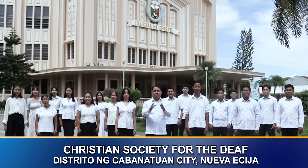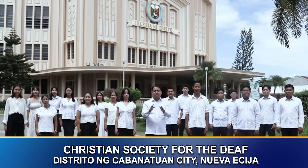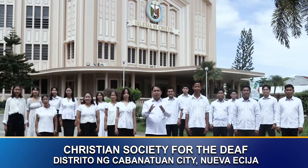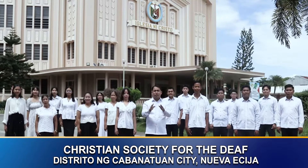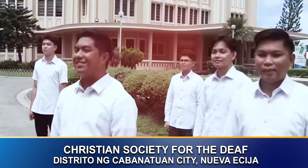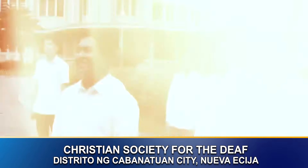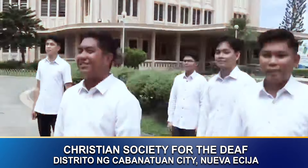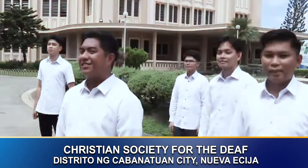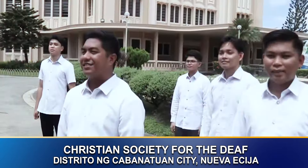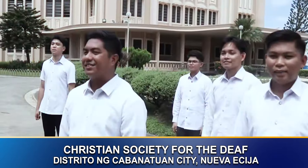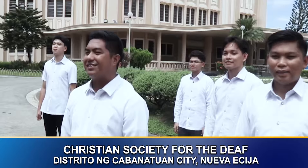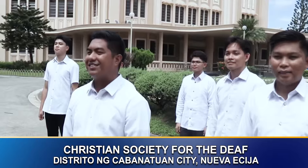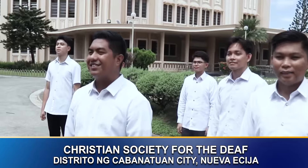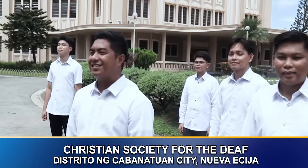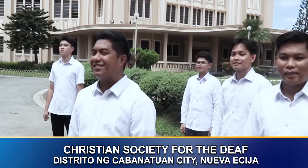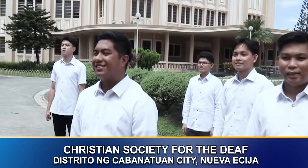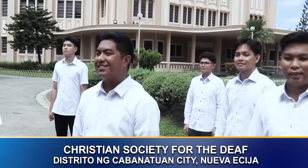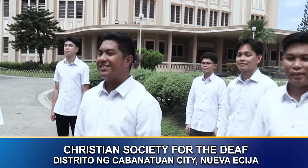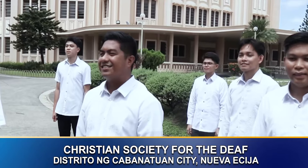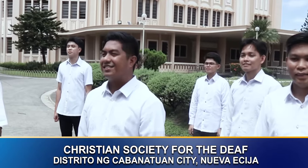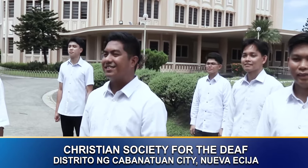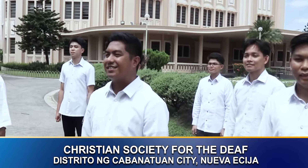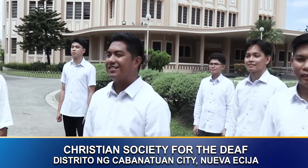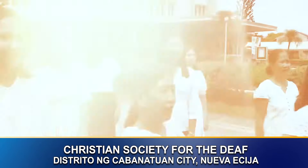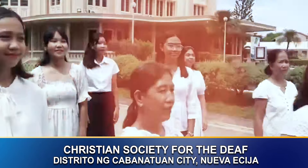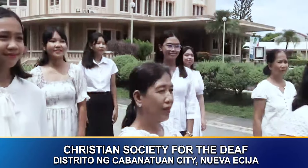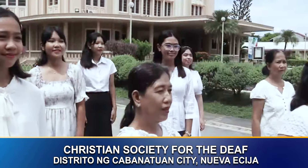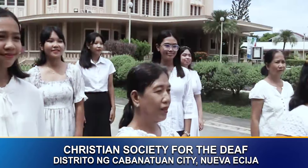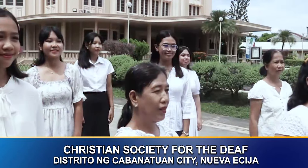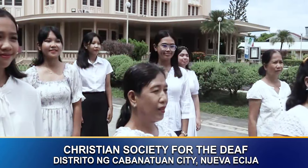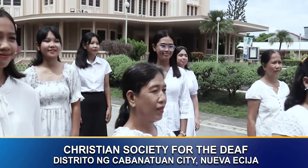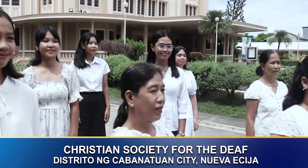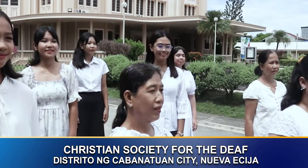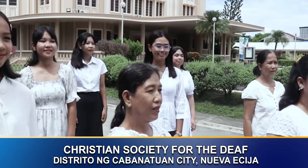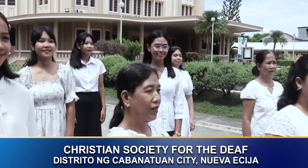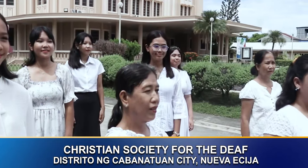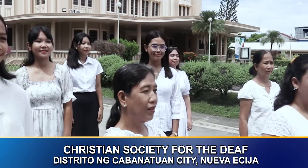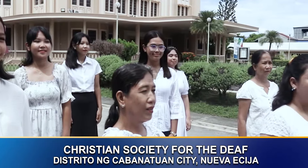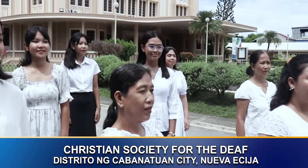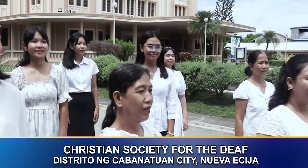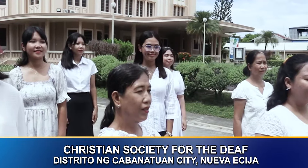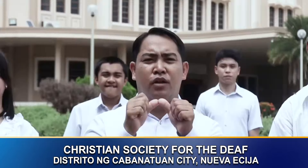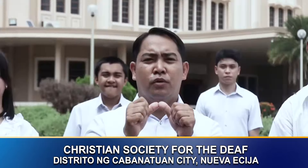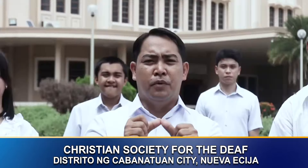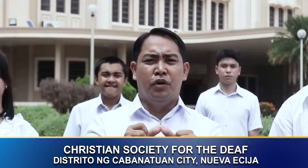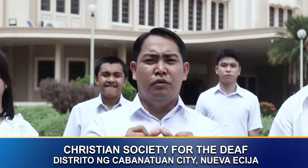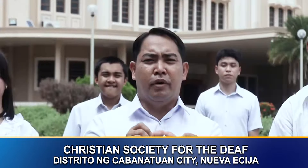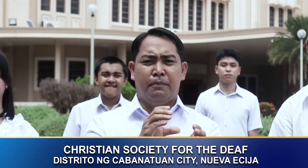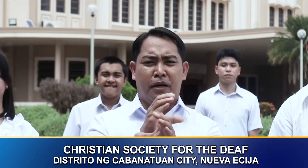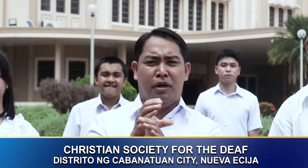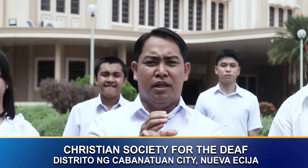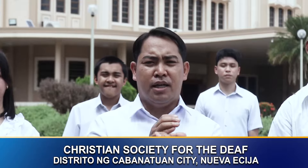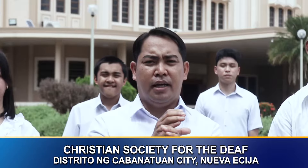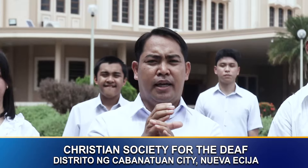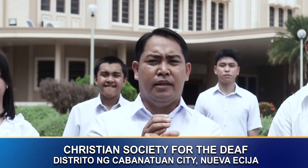mga ministro, panggagawa at mga may tungkulit upang lalo pong may pagmalasakit